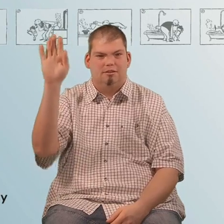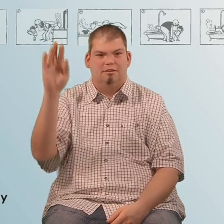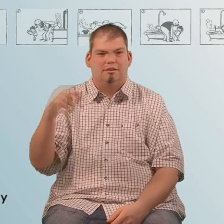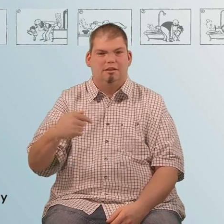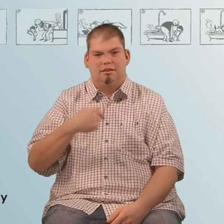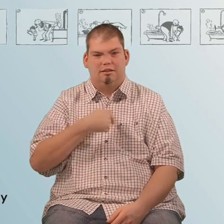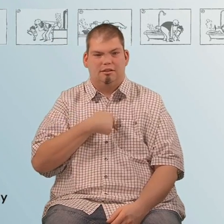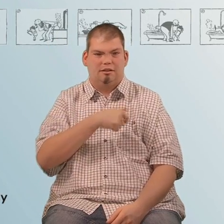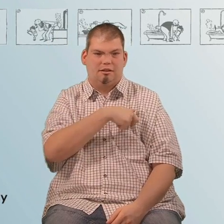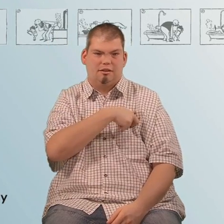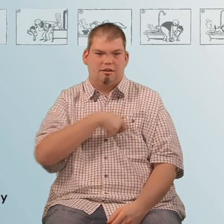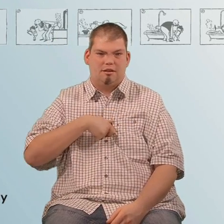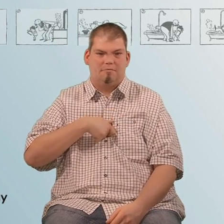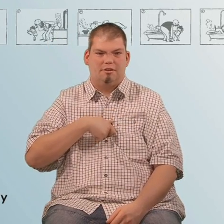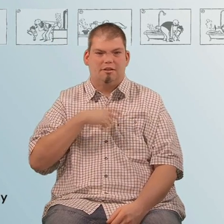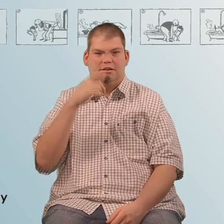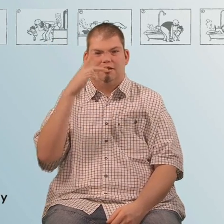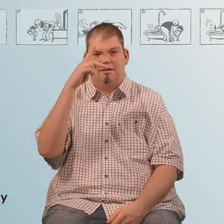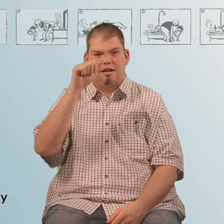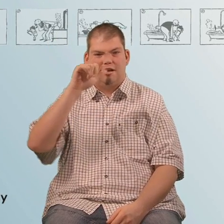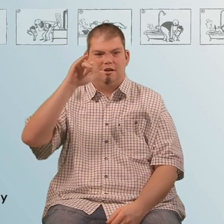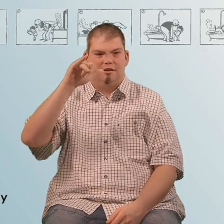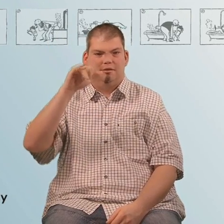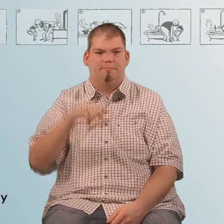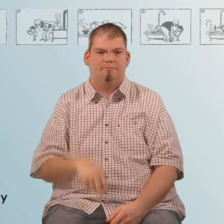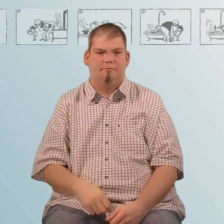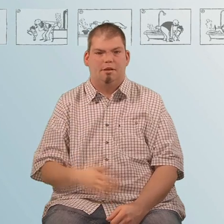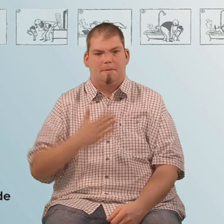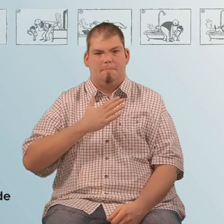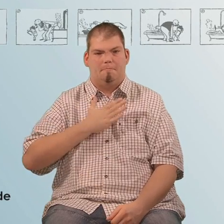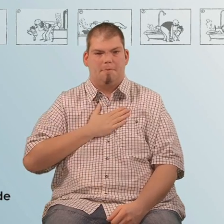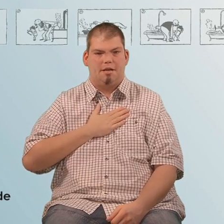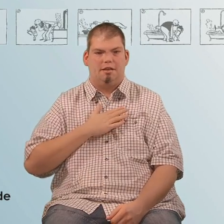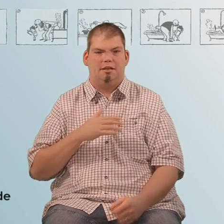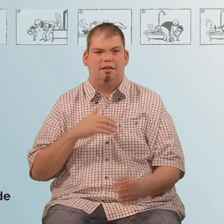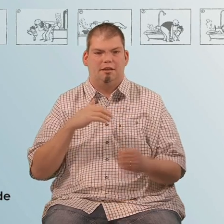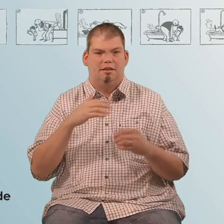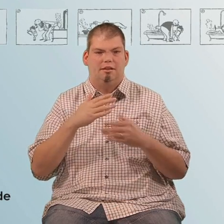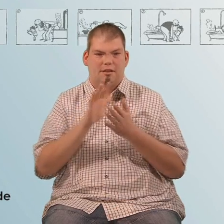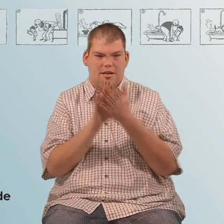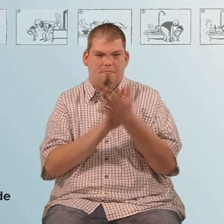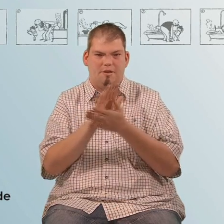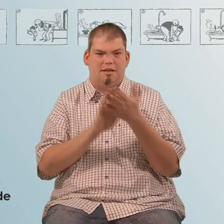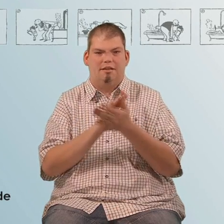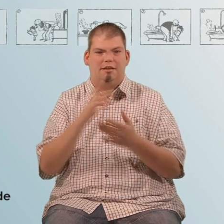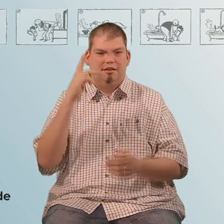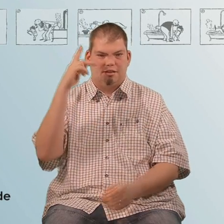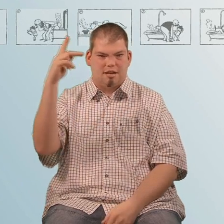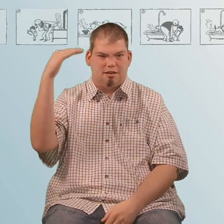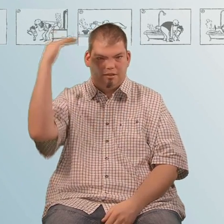Hallo, ich heiße Kai und meine Gebärde wird so